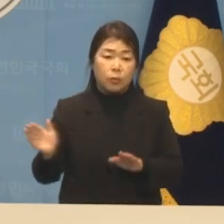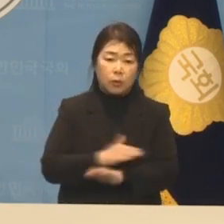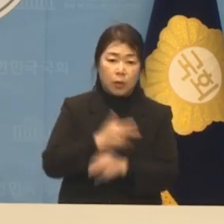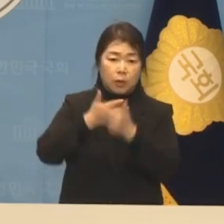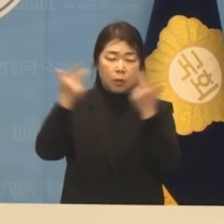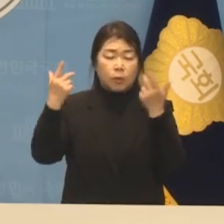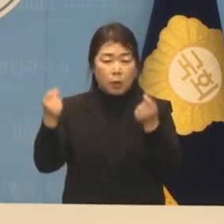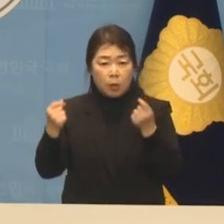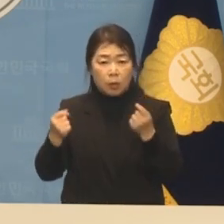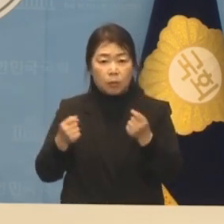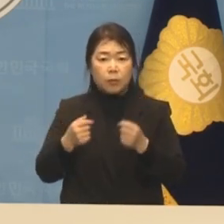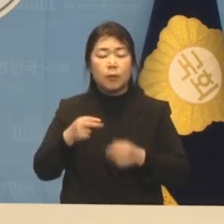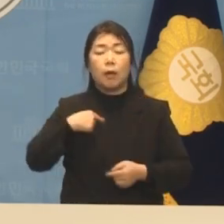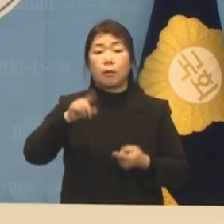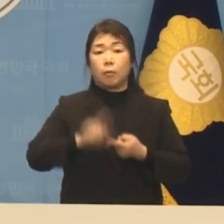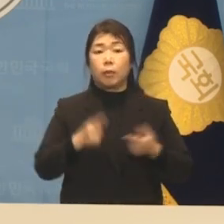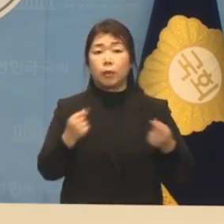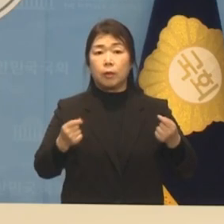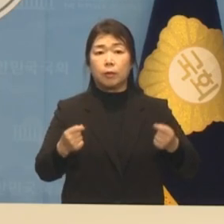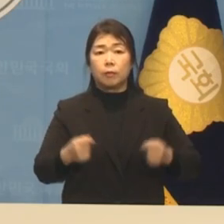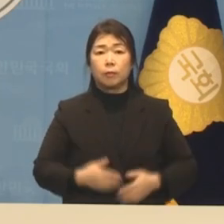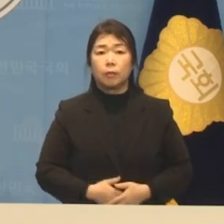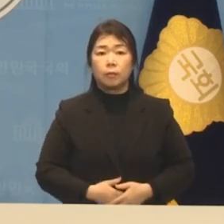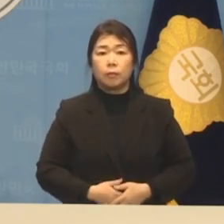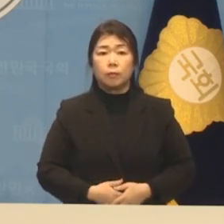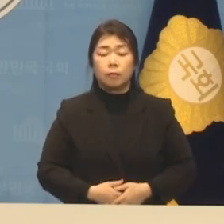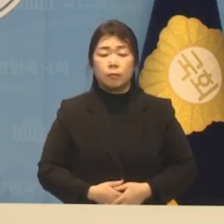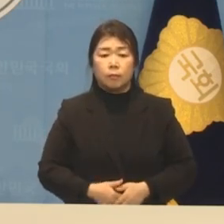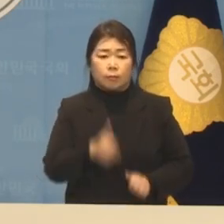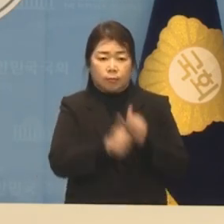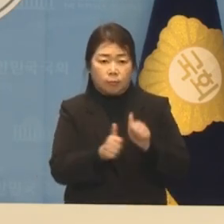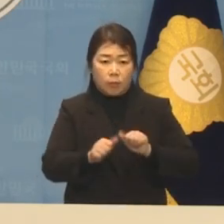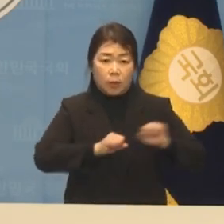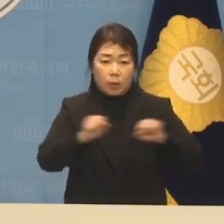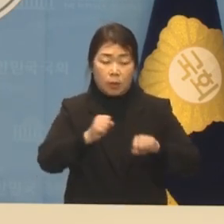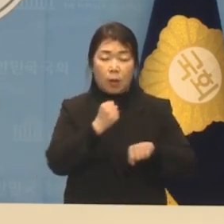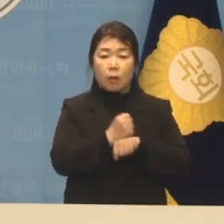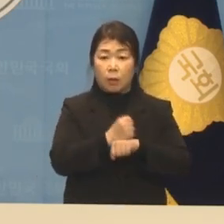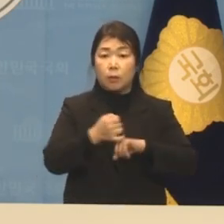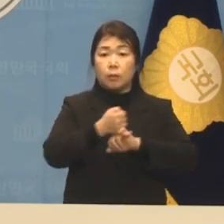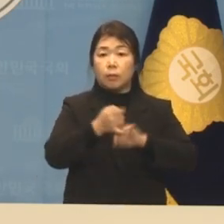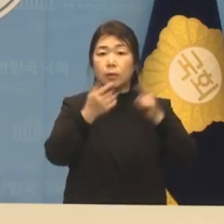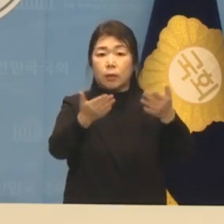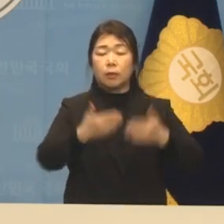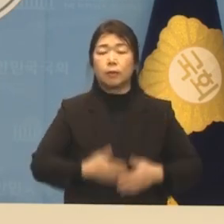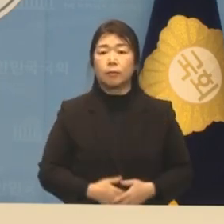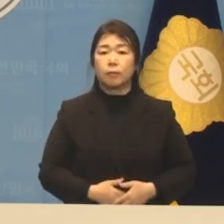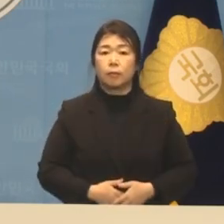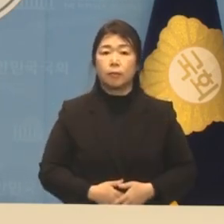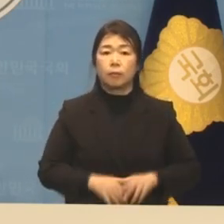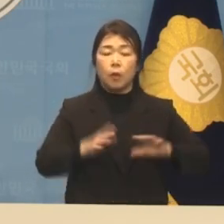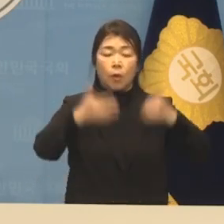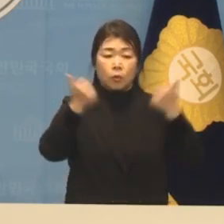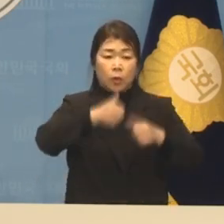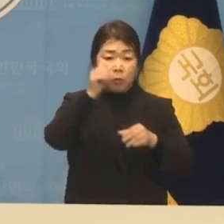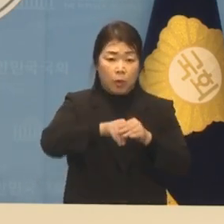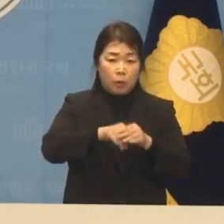인하영답게 치열하게 살 것이고 운동할 것입니다. 이번 총선의